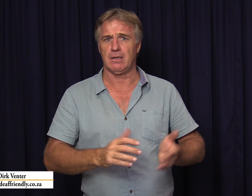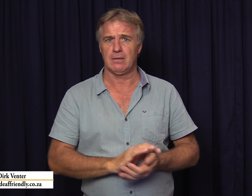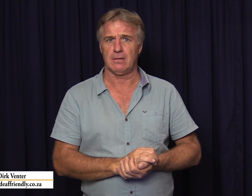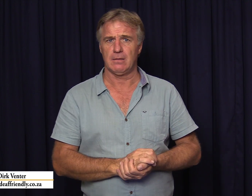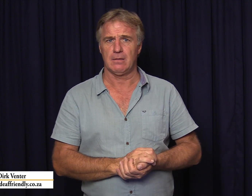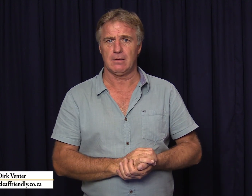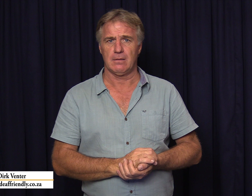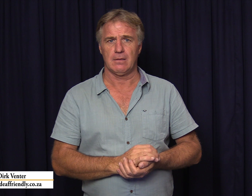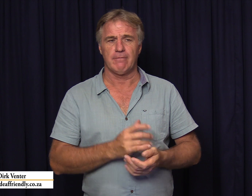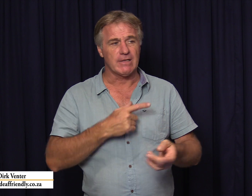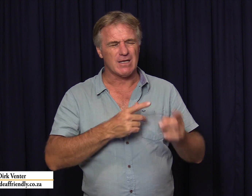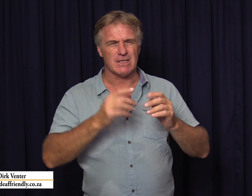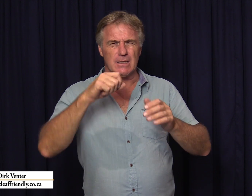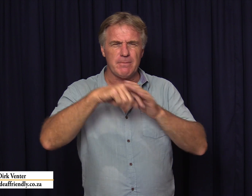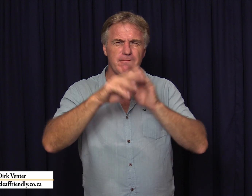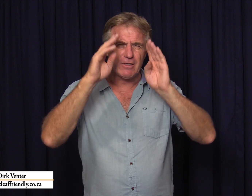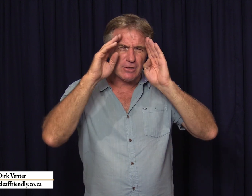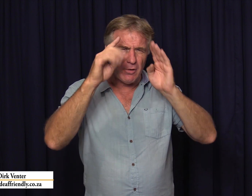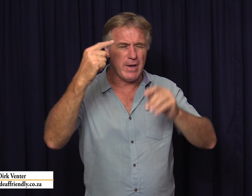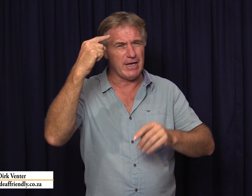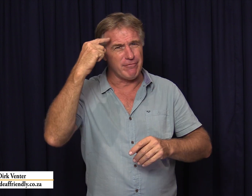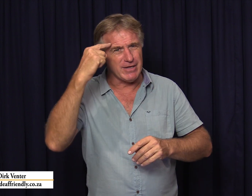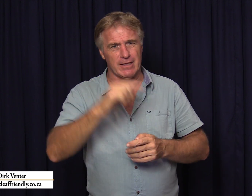want daar sy diep vertrouwe en weet